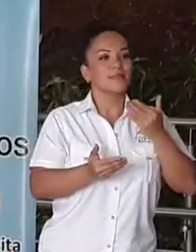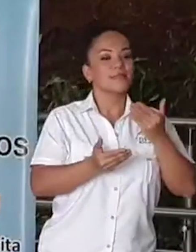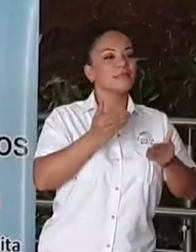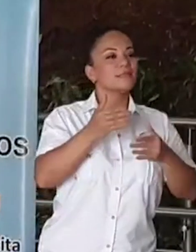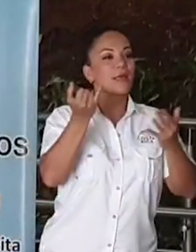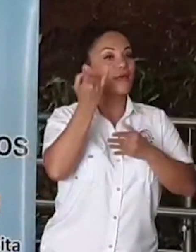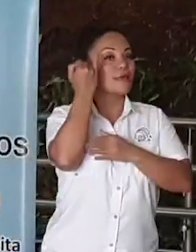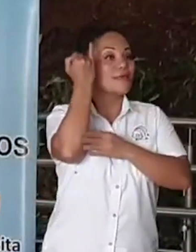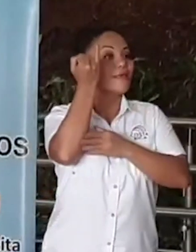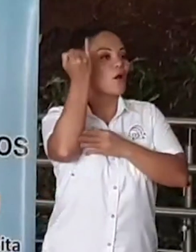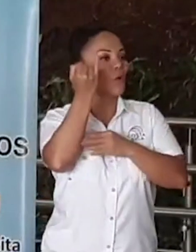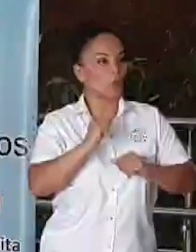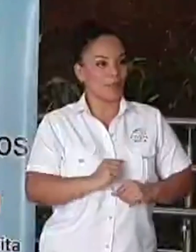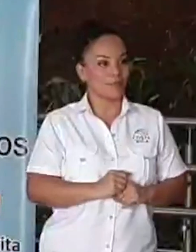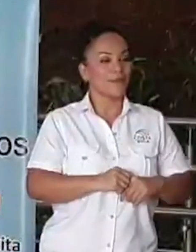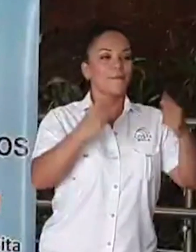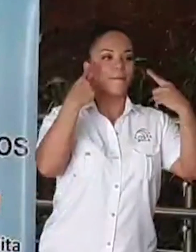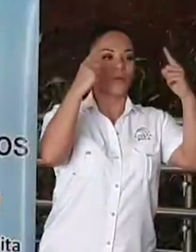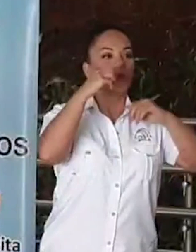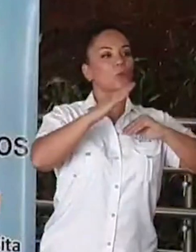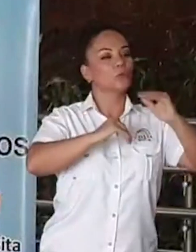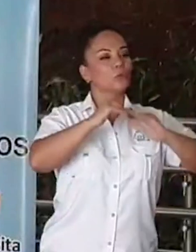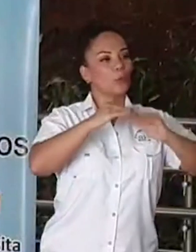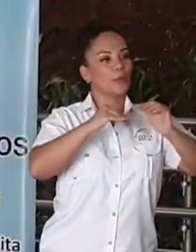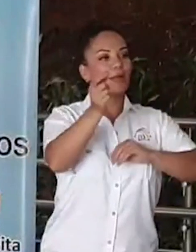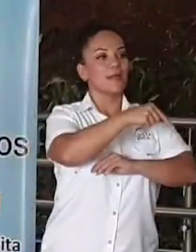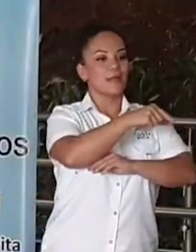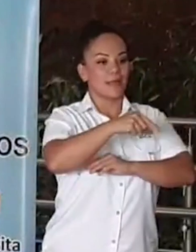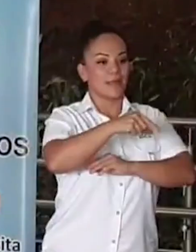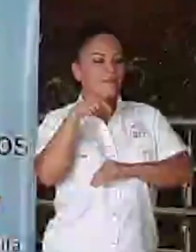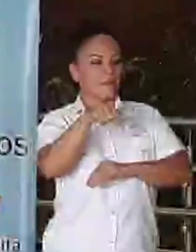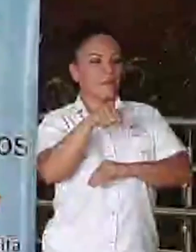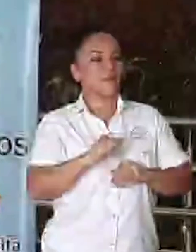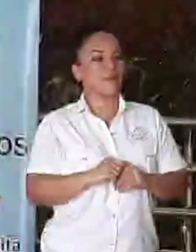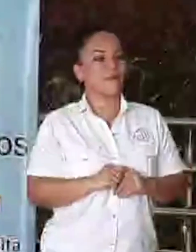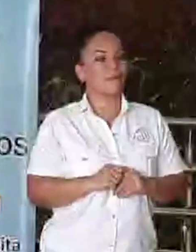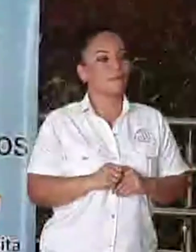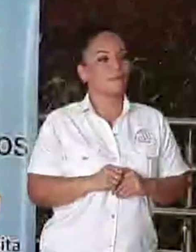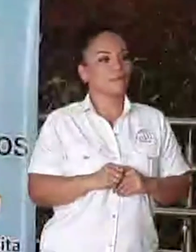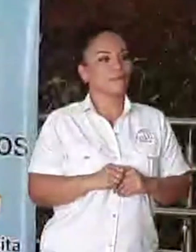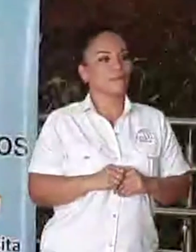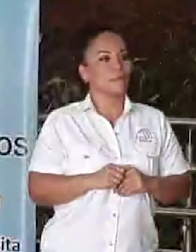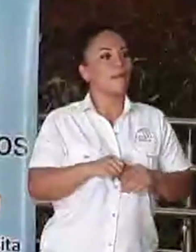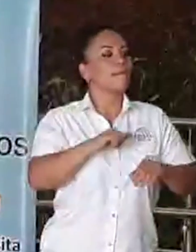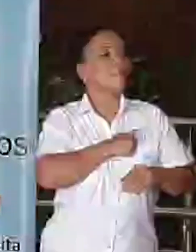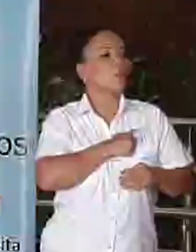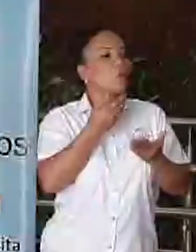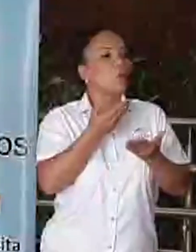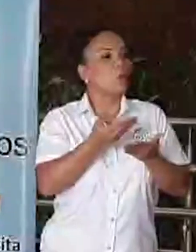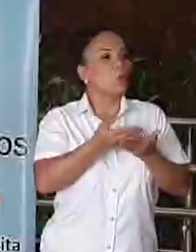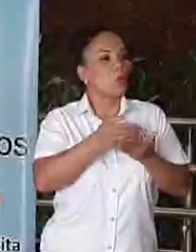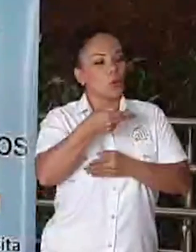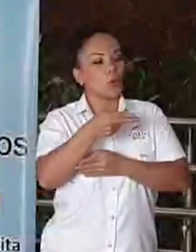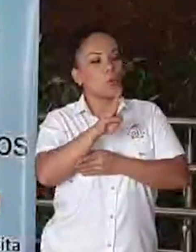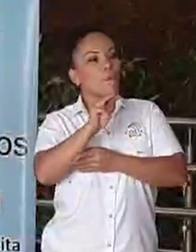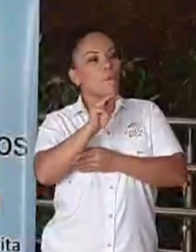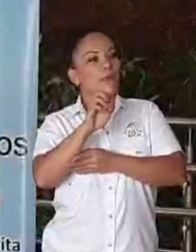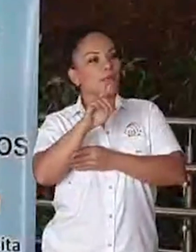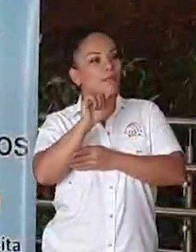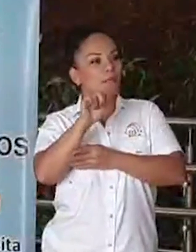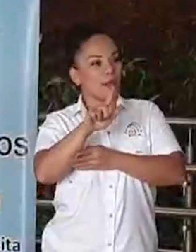ideológicas, para poder construir sobre la quebrada, sobre el humedal, perdón, de la culebra.